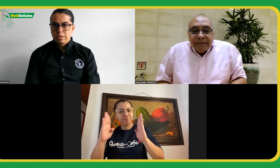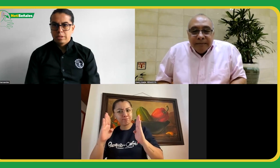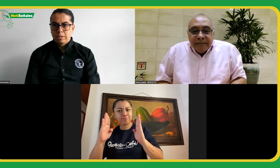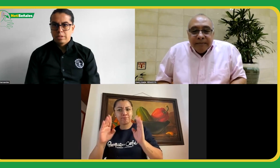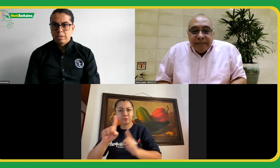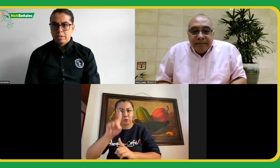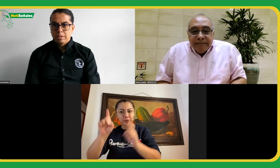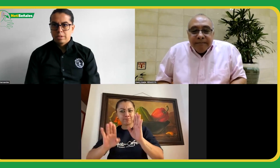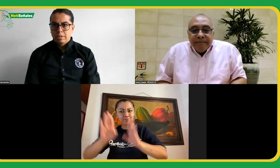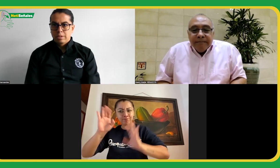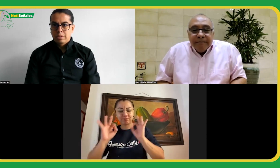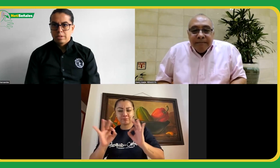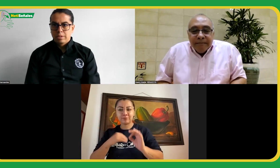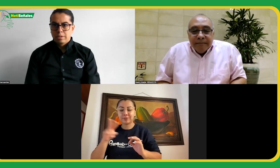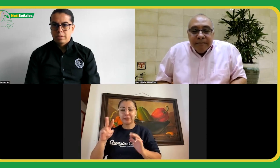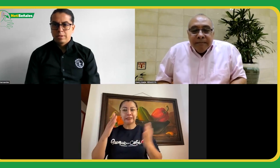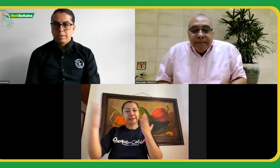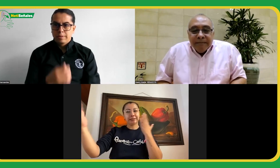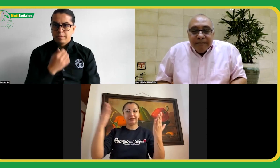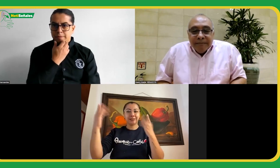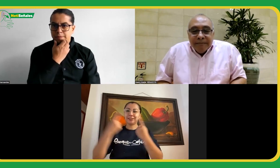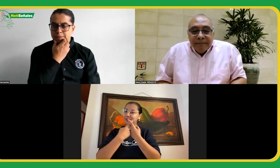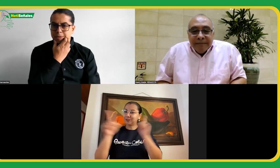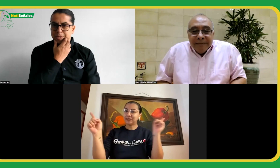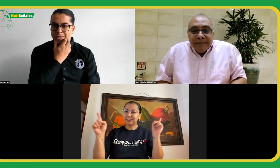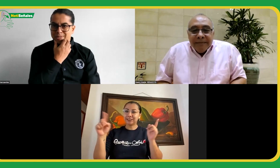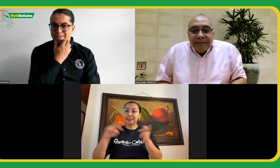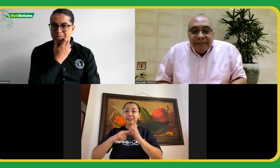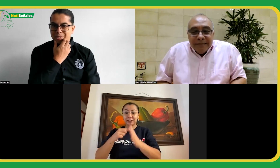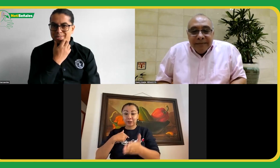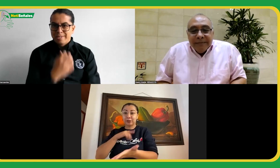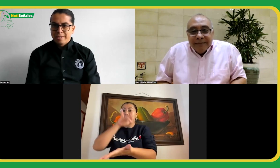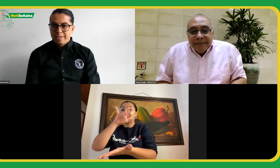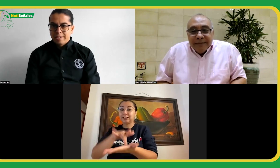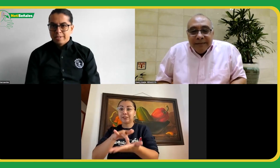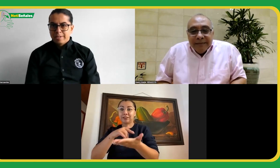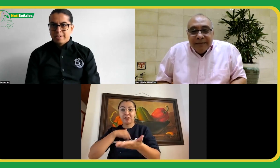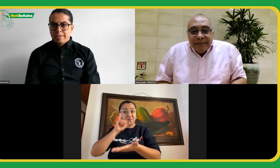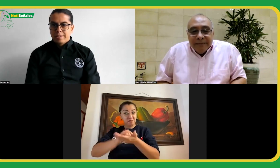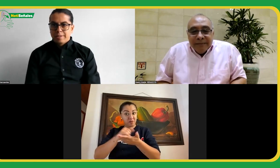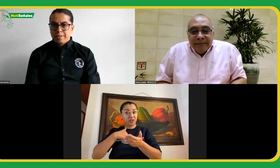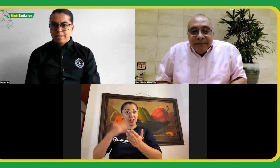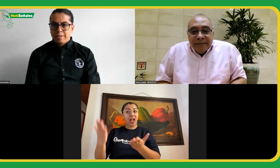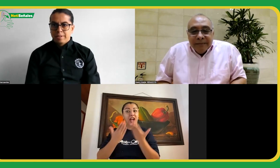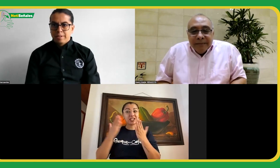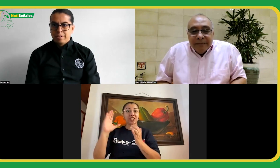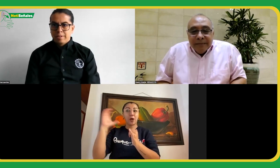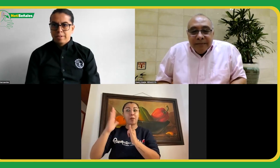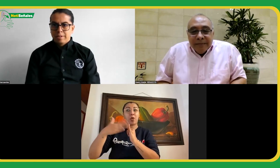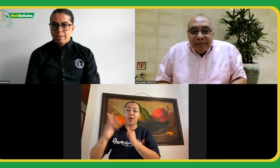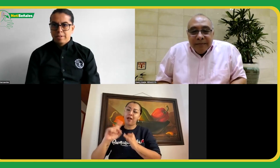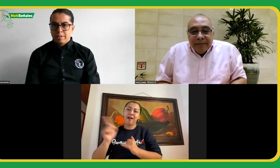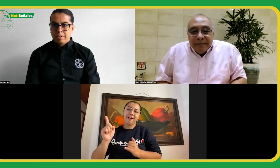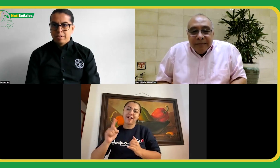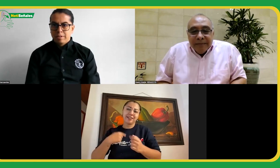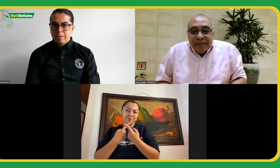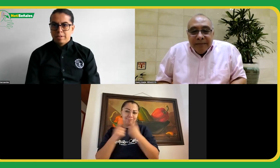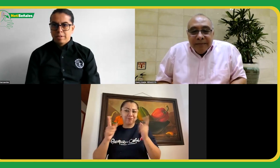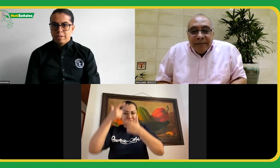distraemos mucho. Obviamente no podríamos comparar al asistir a la asamblea. Teníamos que tener la cámara encendida todo el tiempo y esto